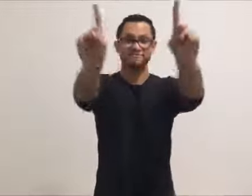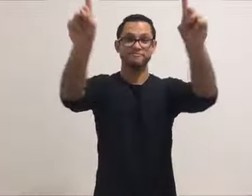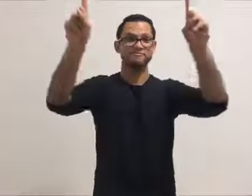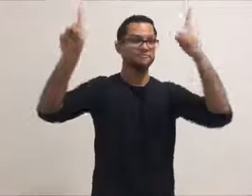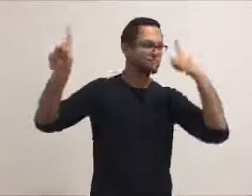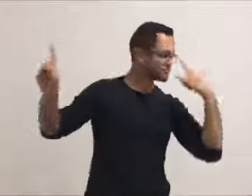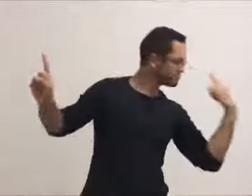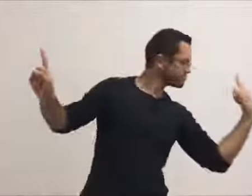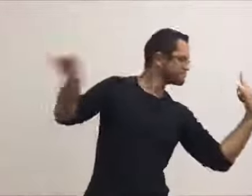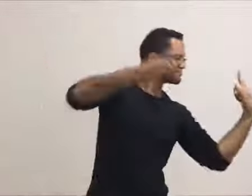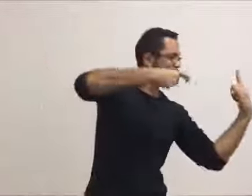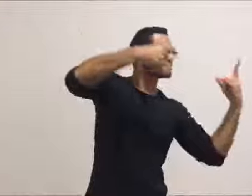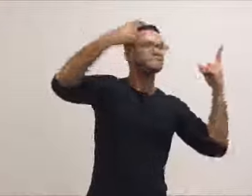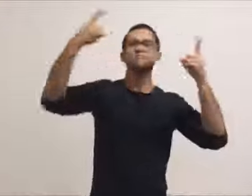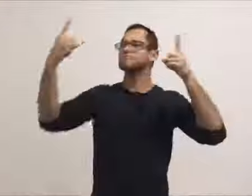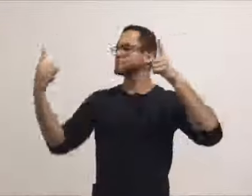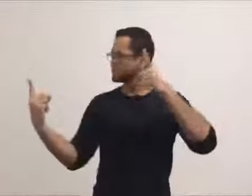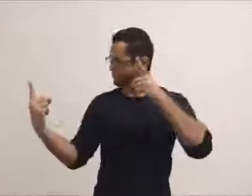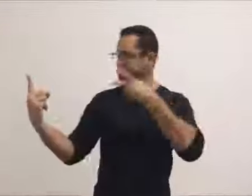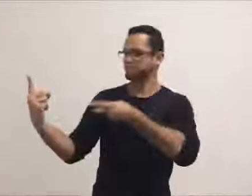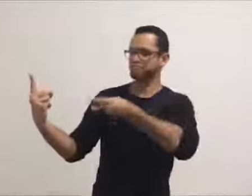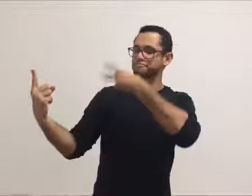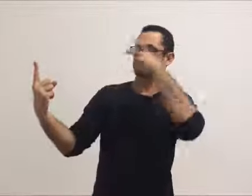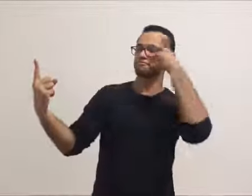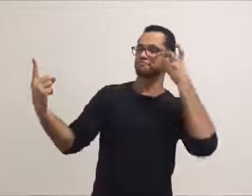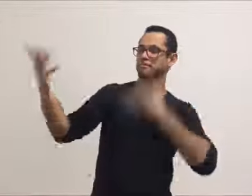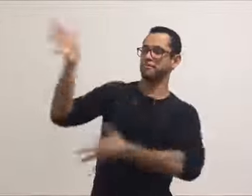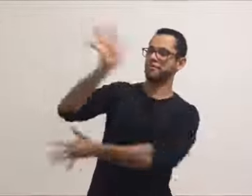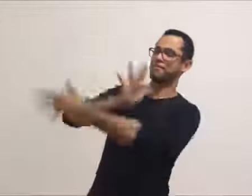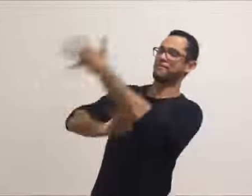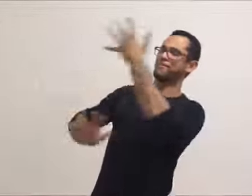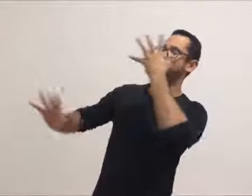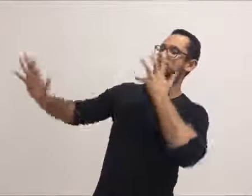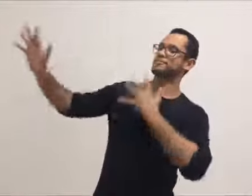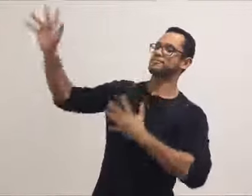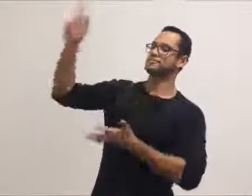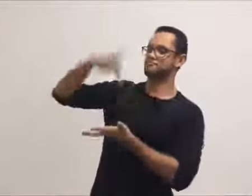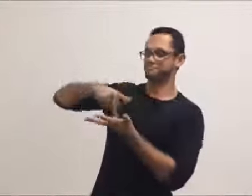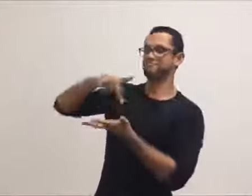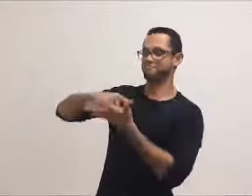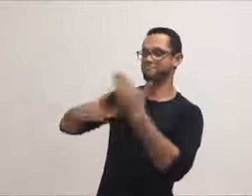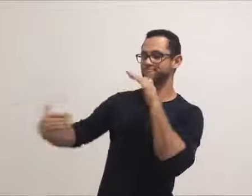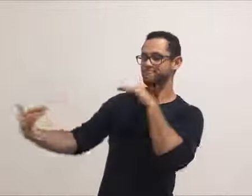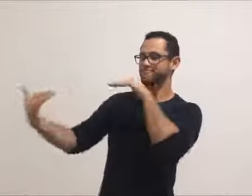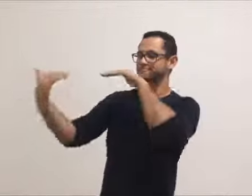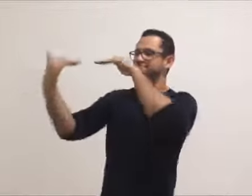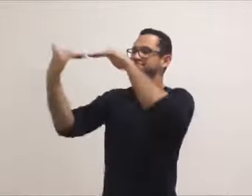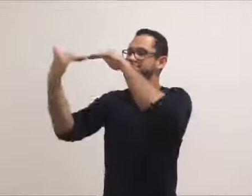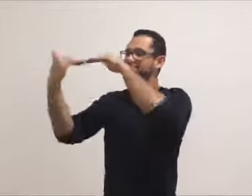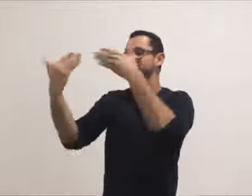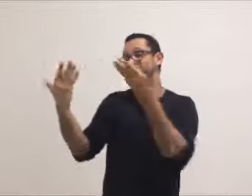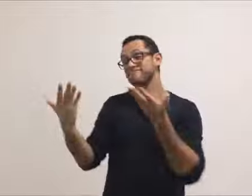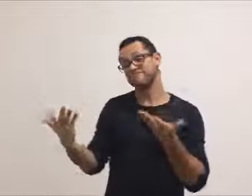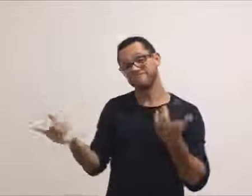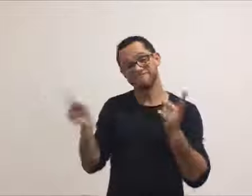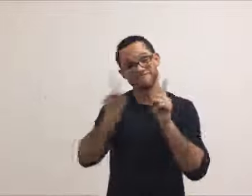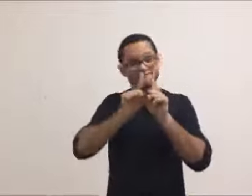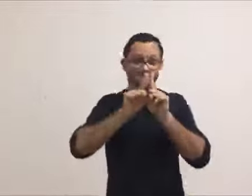Me quis tirar do mal, eu percebi Disse em pedaço que eu mereci Então pra sempre amigo